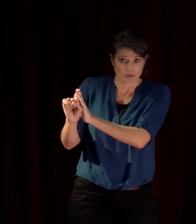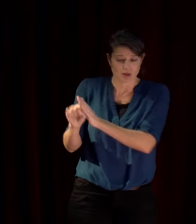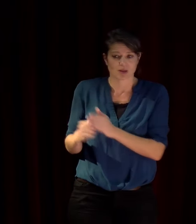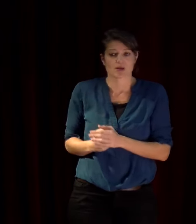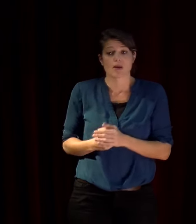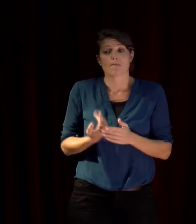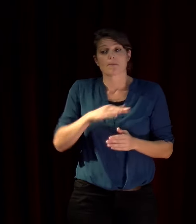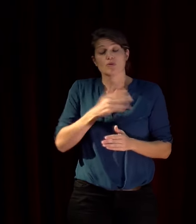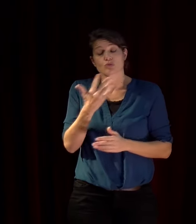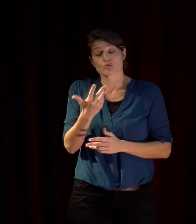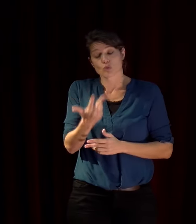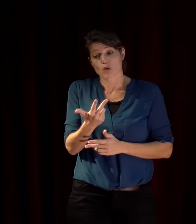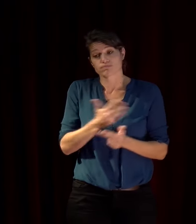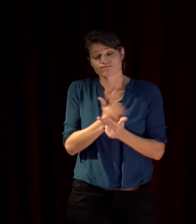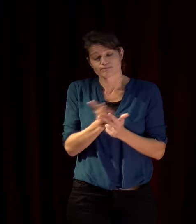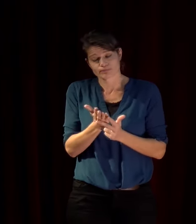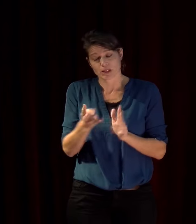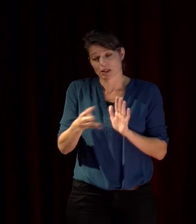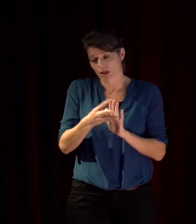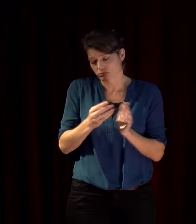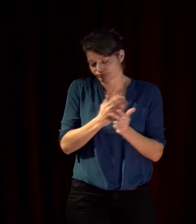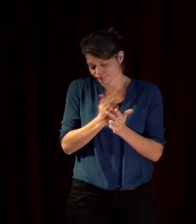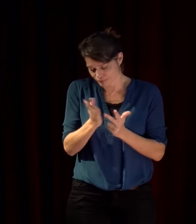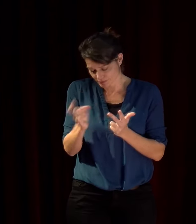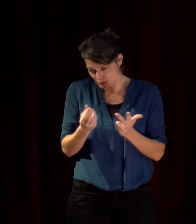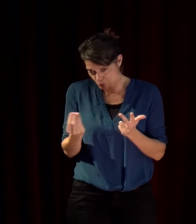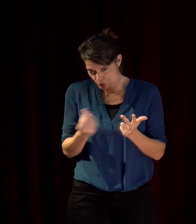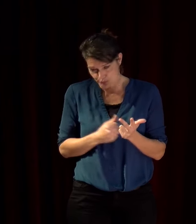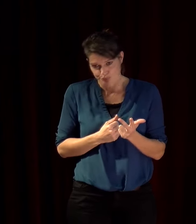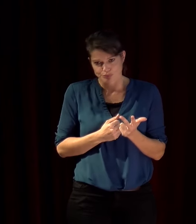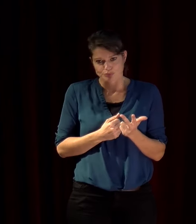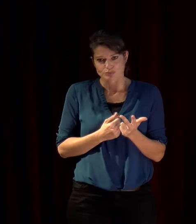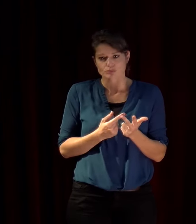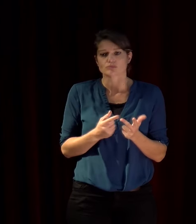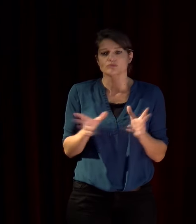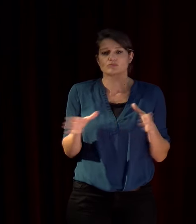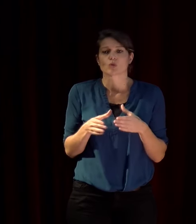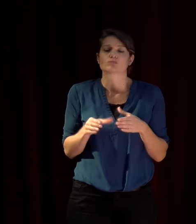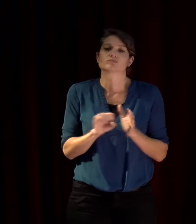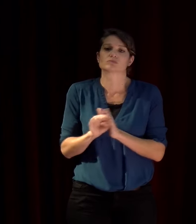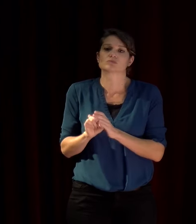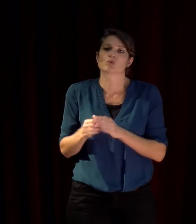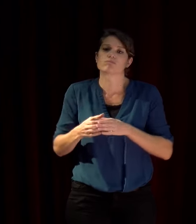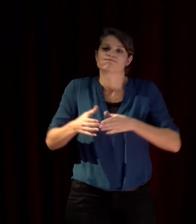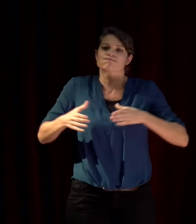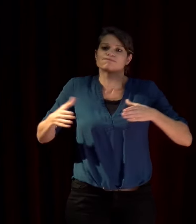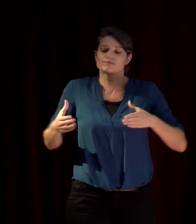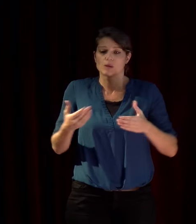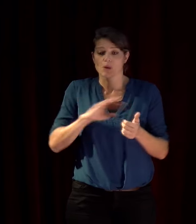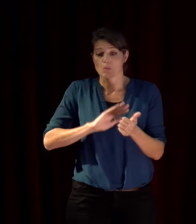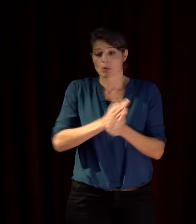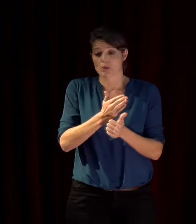le premier facteur de cette émergence de l'extrême droite je l'ai appelé le doute